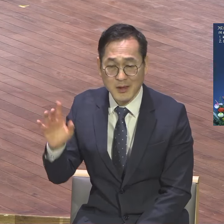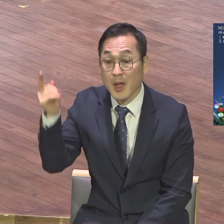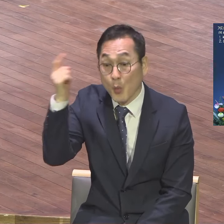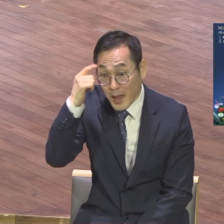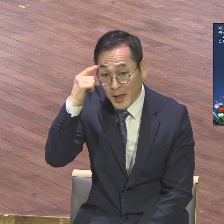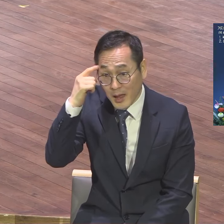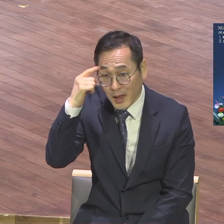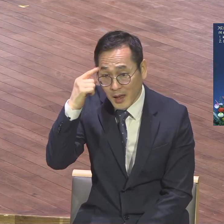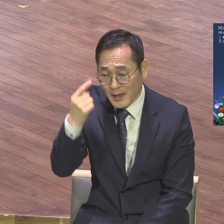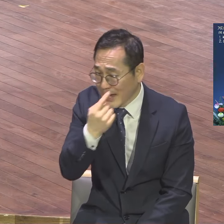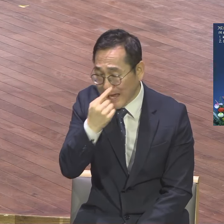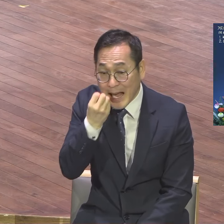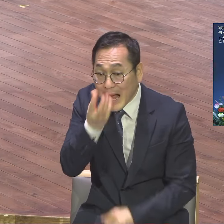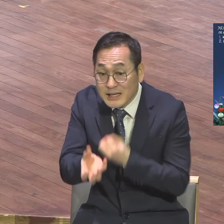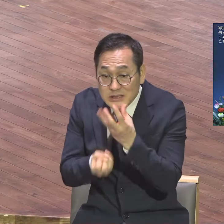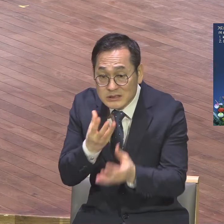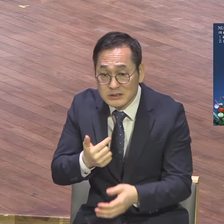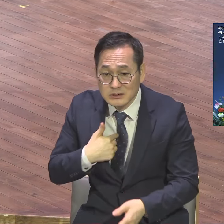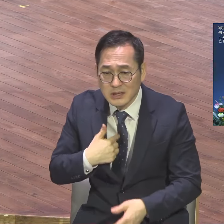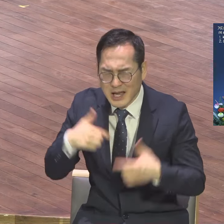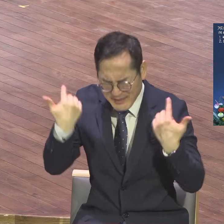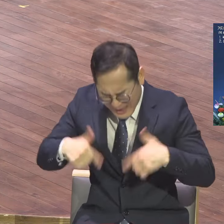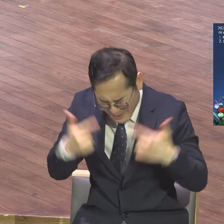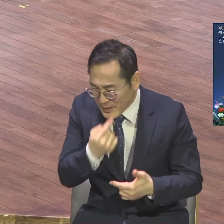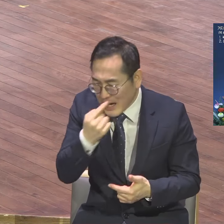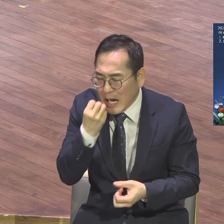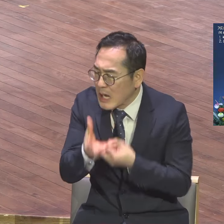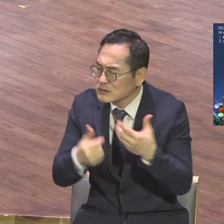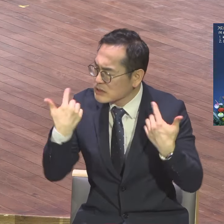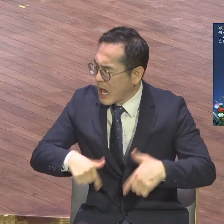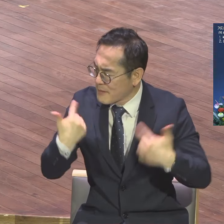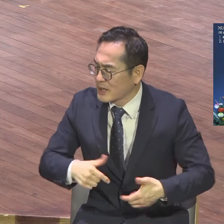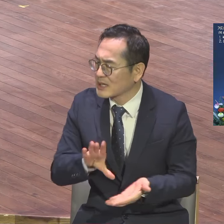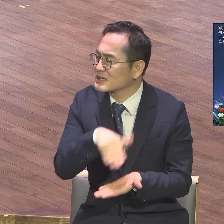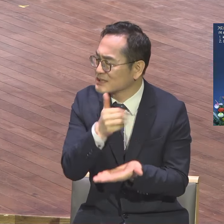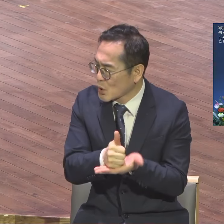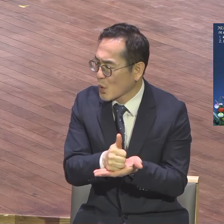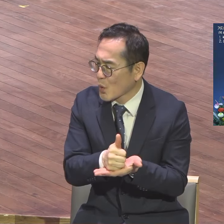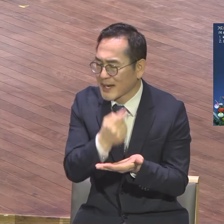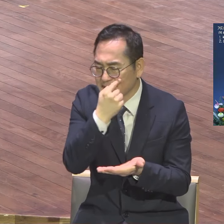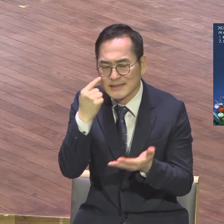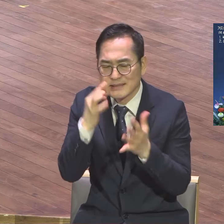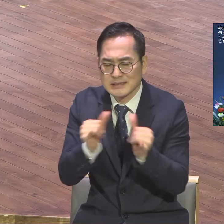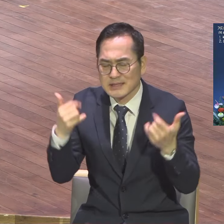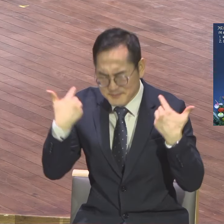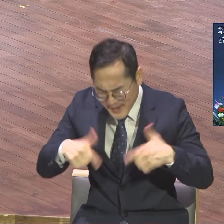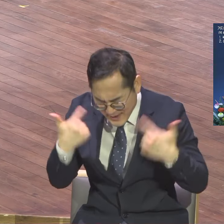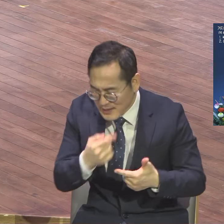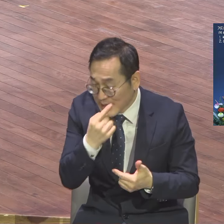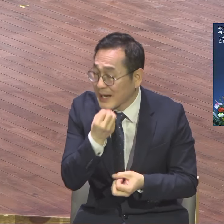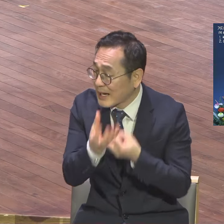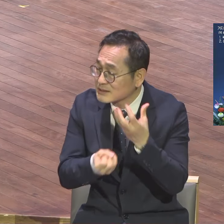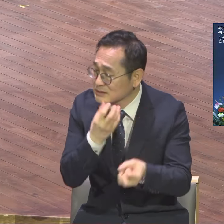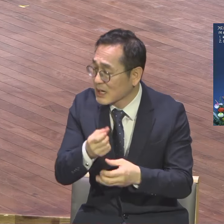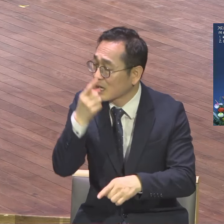제가 사라질 동안에 날마다 그리스도의 정인으로 간증하며 살다가 죽을 때